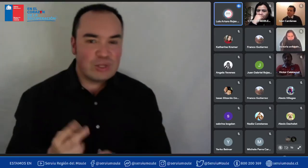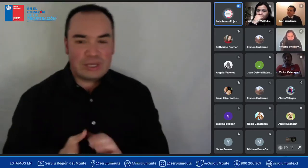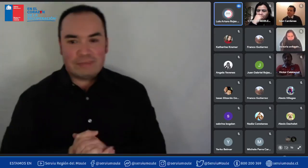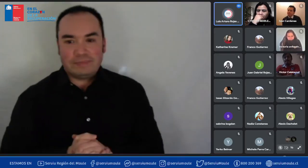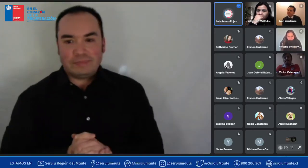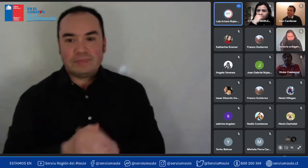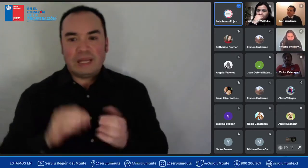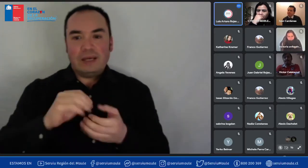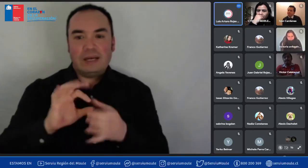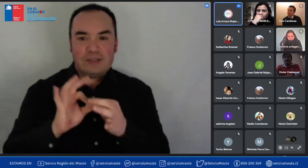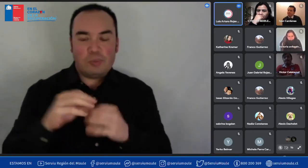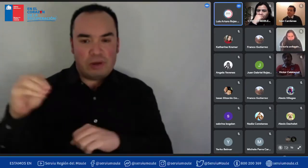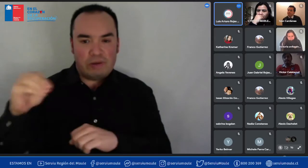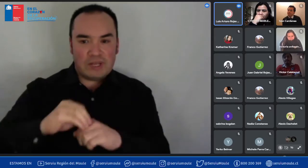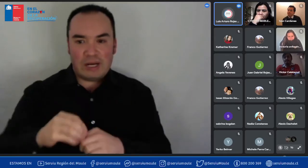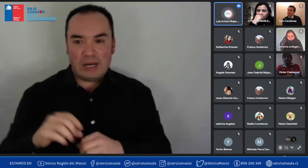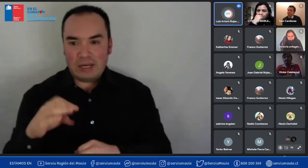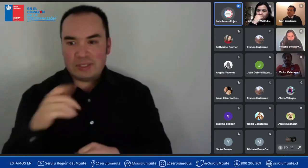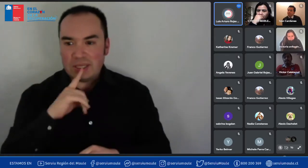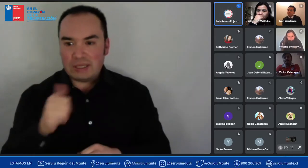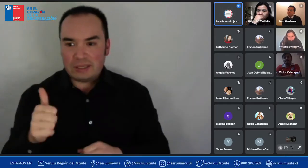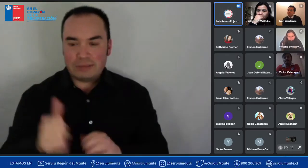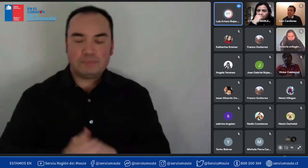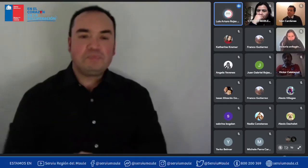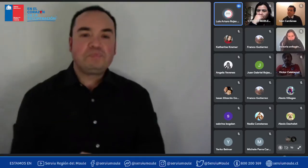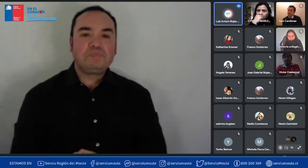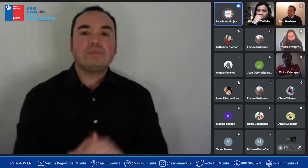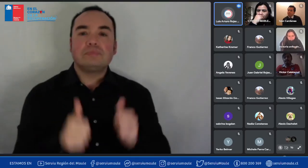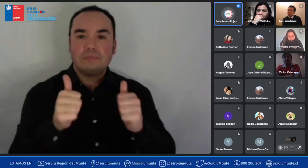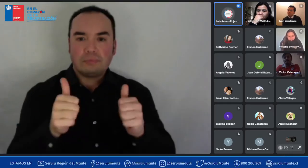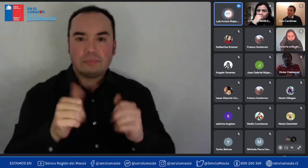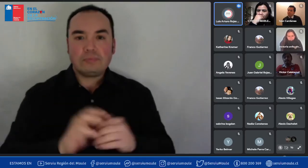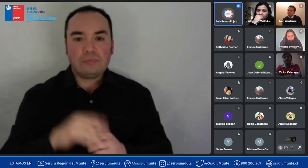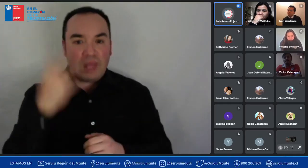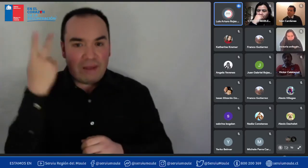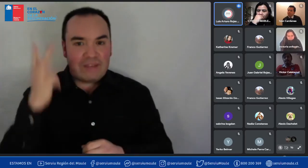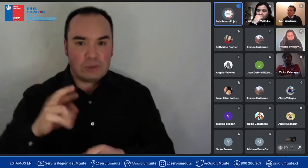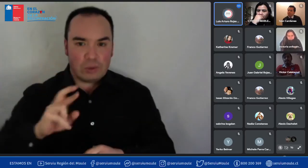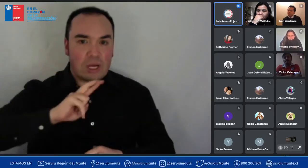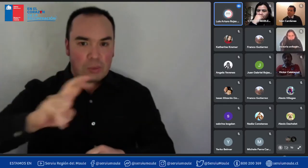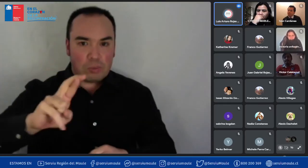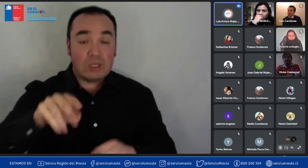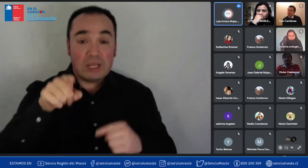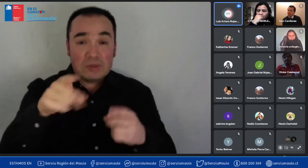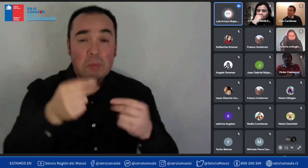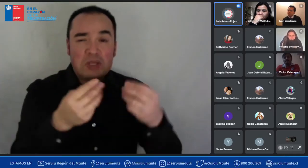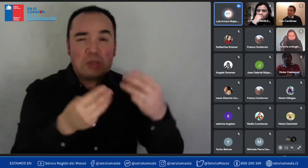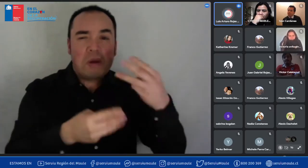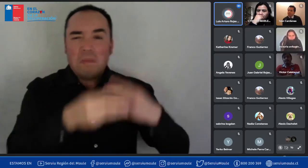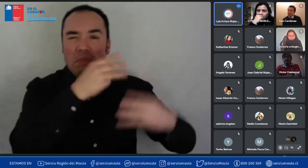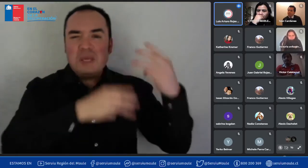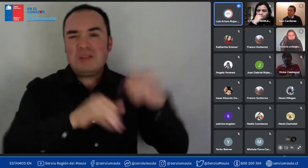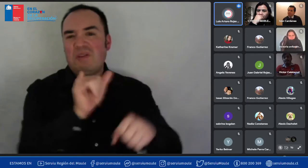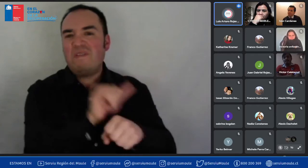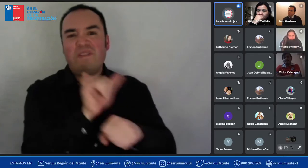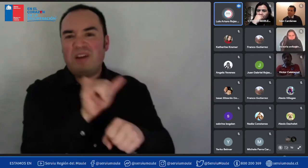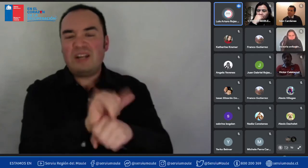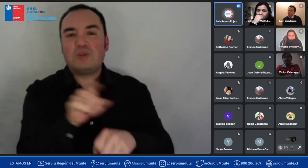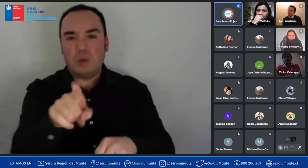bueno son solo son solo mitos las cosas que le han dicho a ella ya porque en realidad si ella está con una beca y está